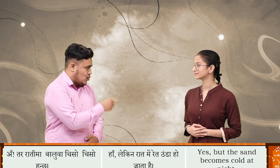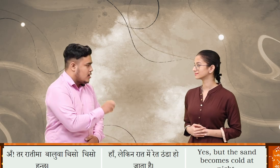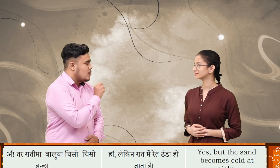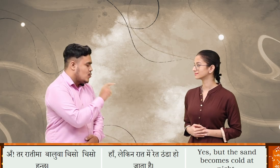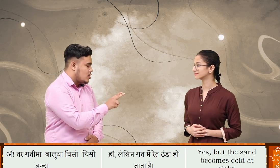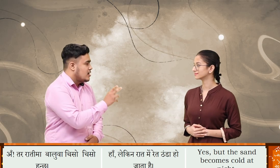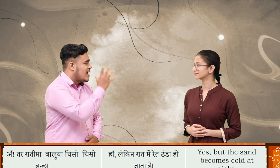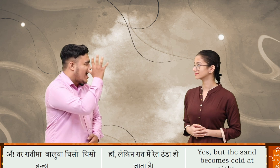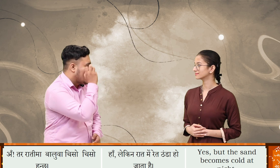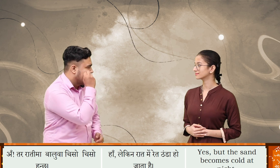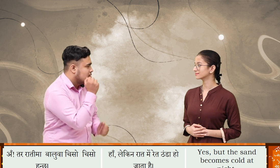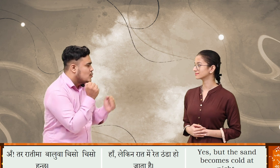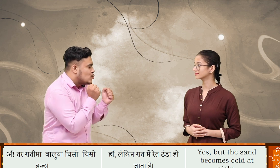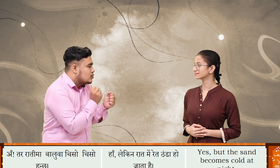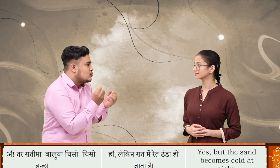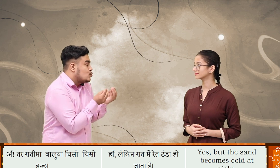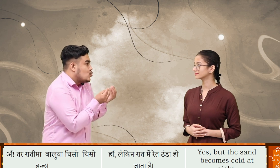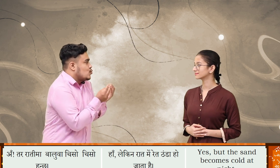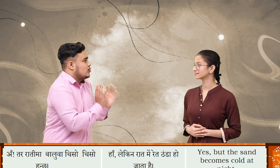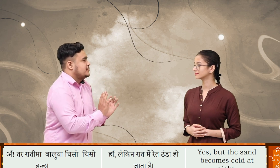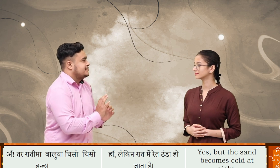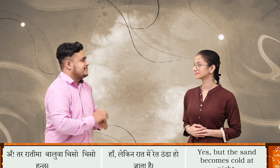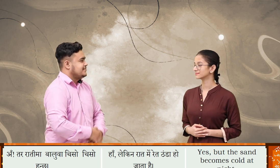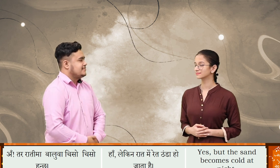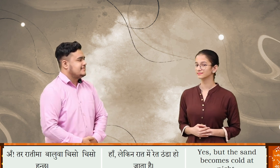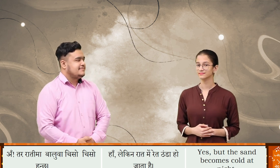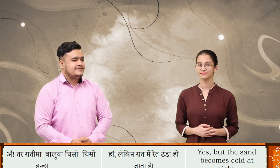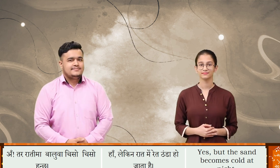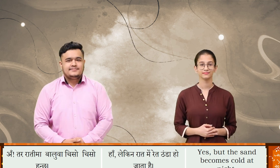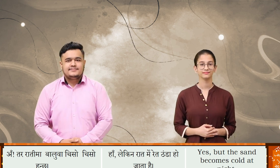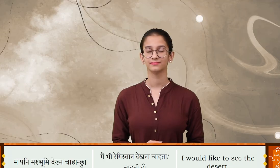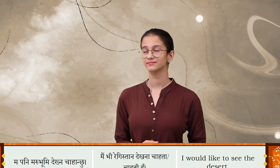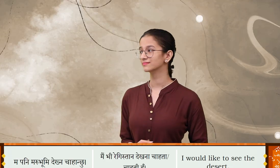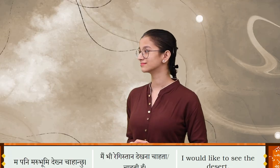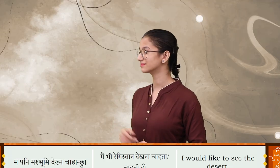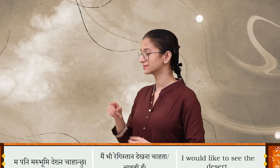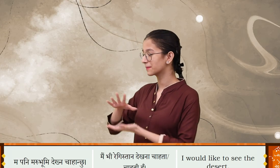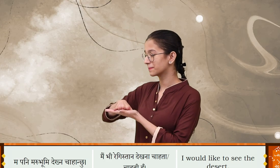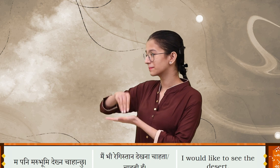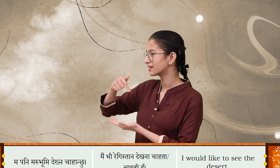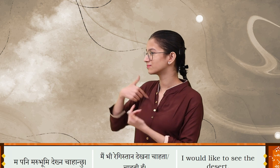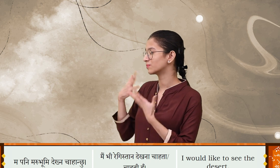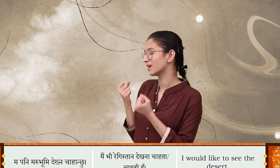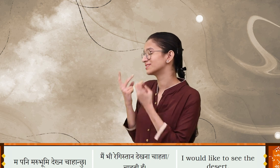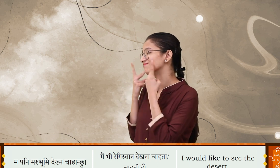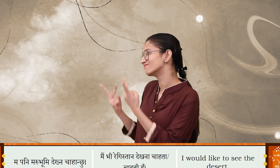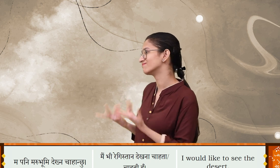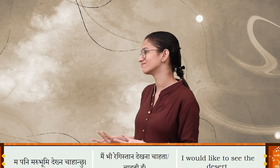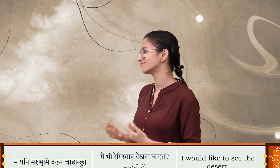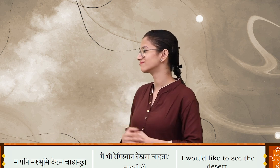तरा राती मा बालू आचिसो हन्चा मौ पनी मरू भूमी देखना चाहां चू